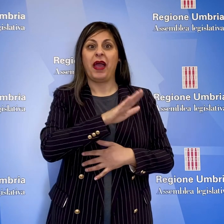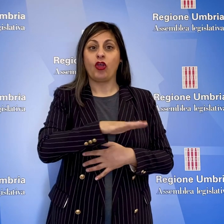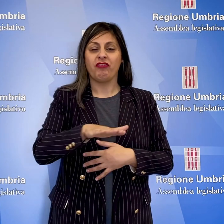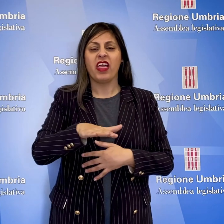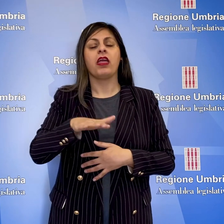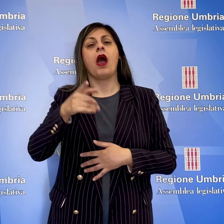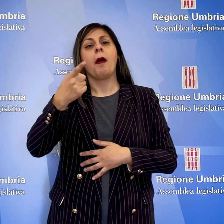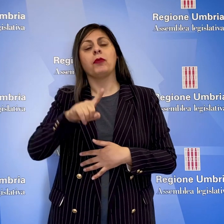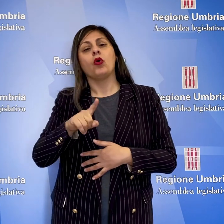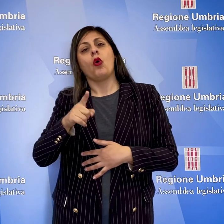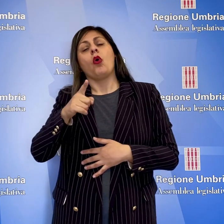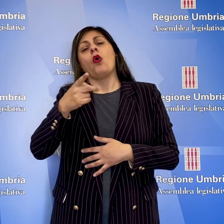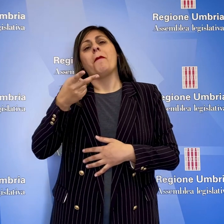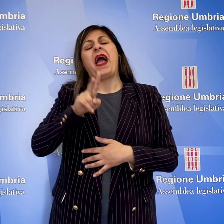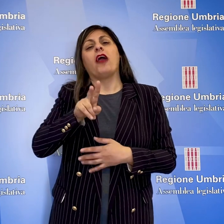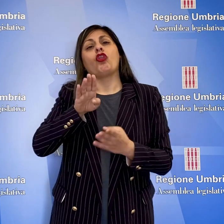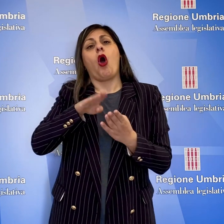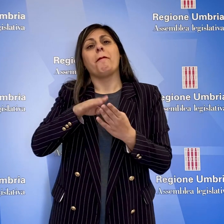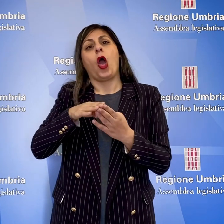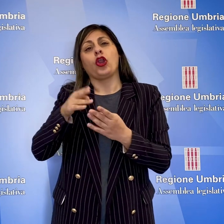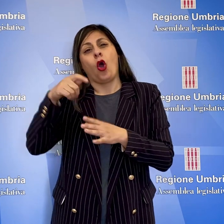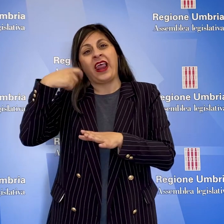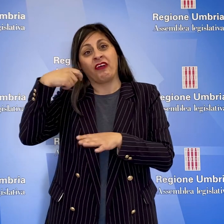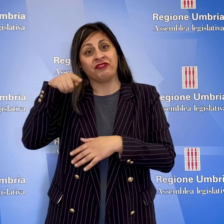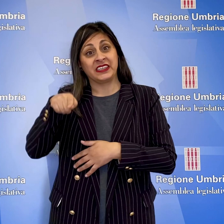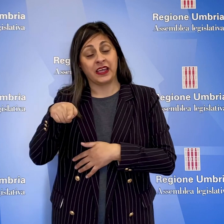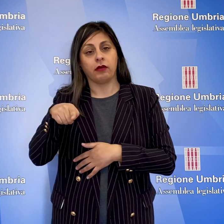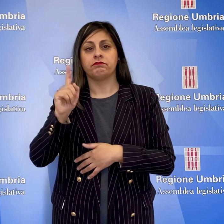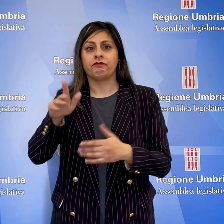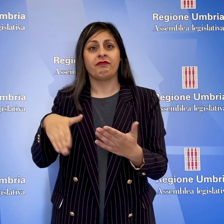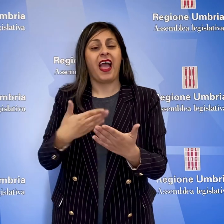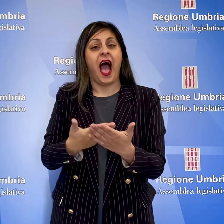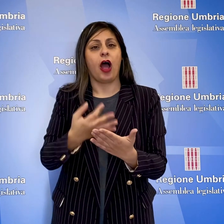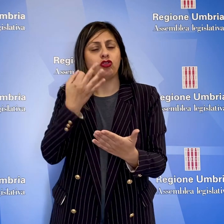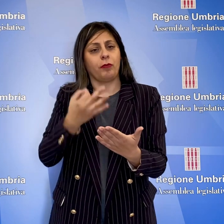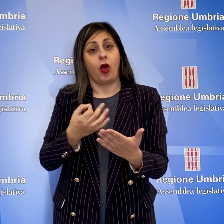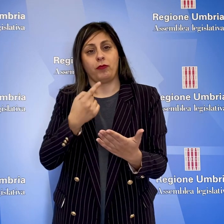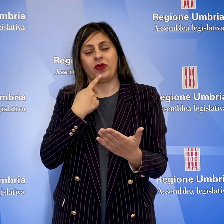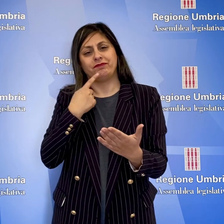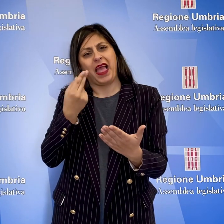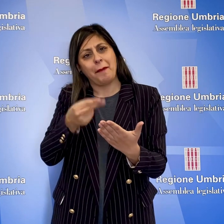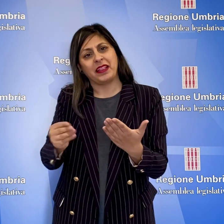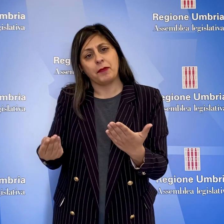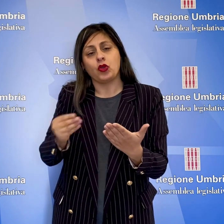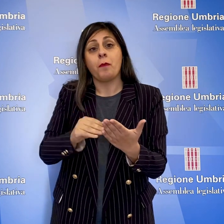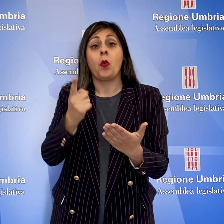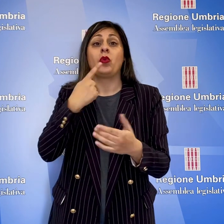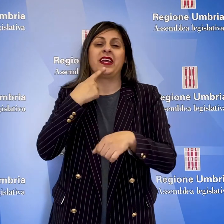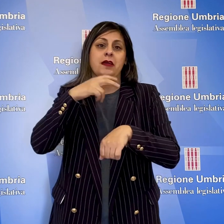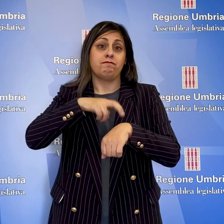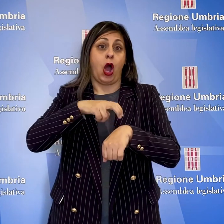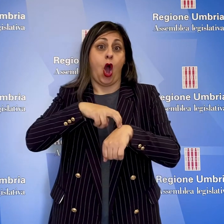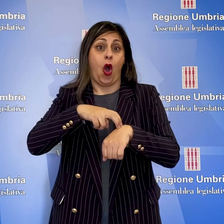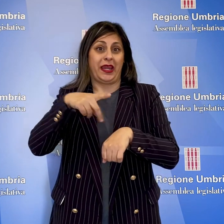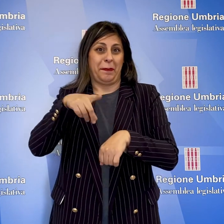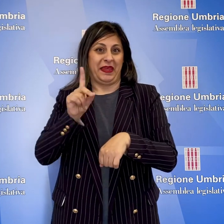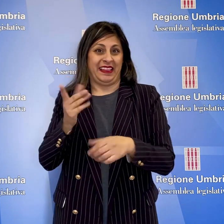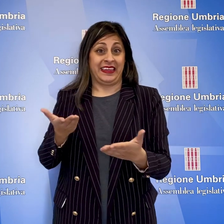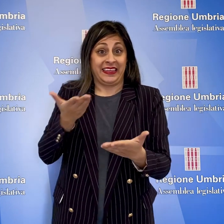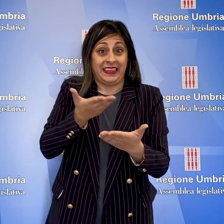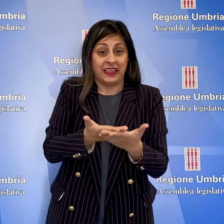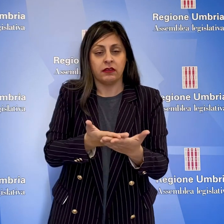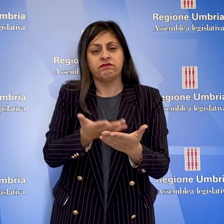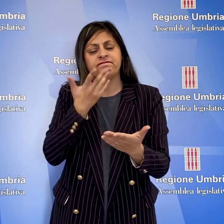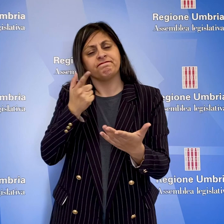pedofilia e pedopornografia. L'atto è stato emendato, su proposta del consigliere Tommaso Bori, capogruppo del Partito Democratico,